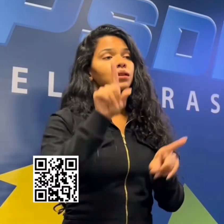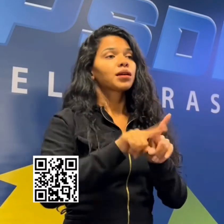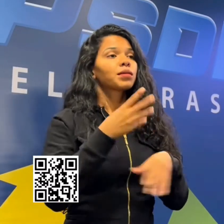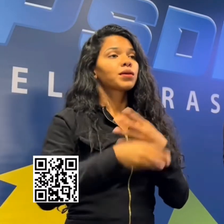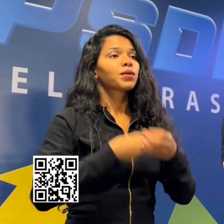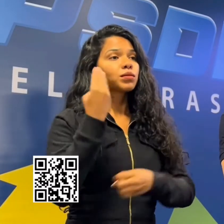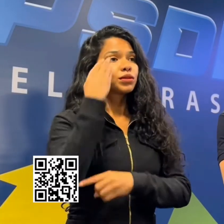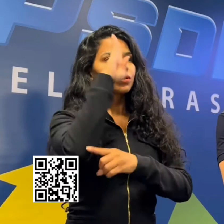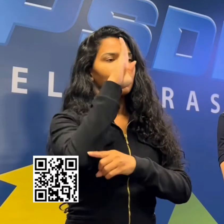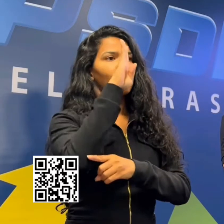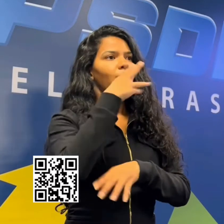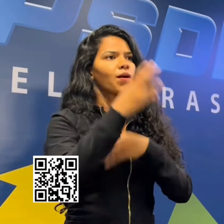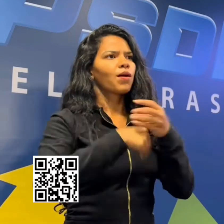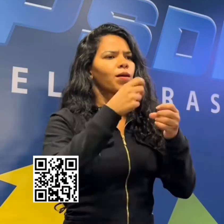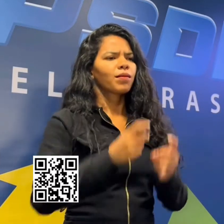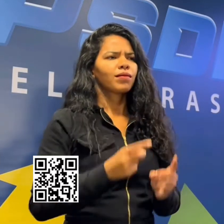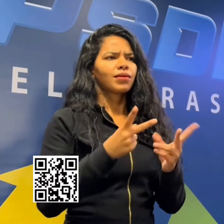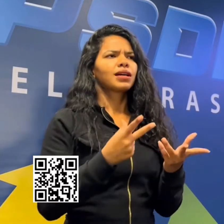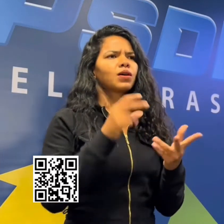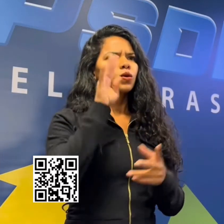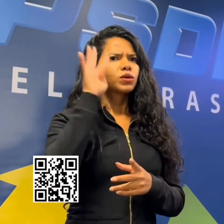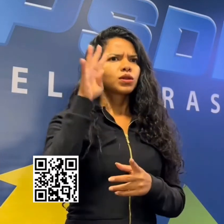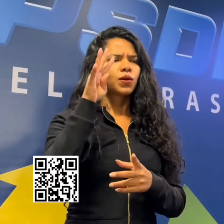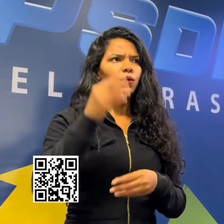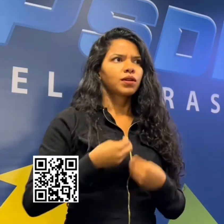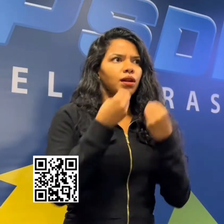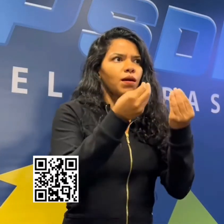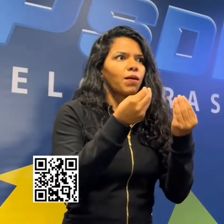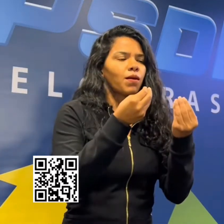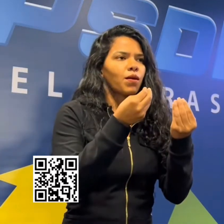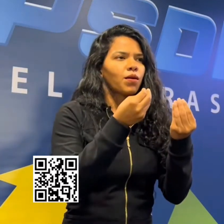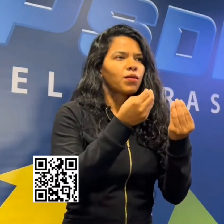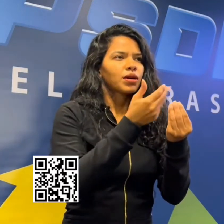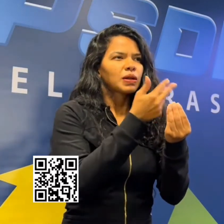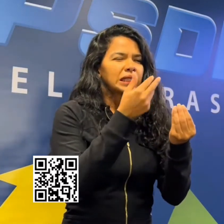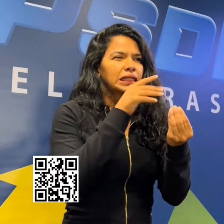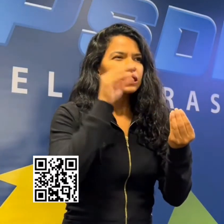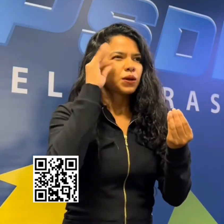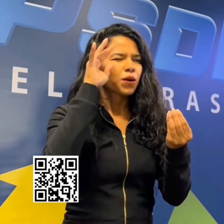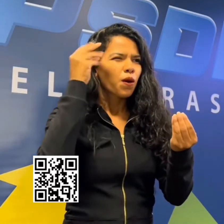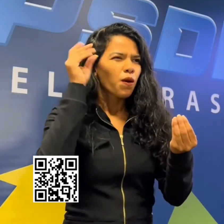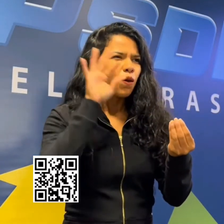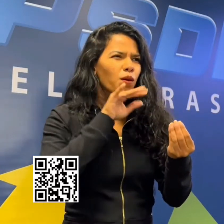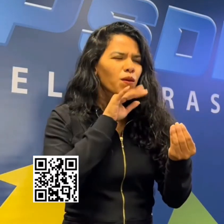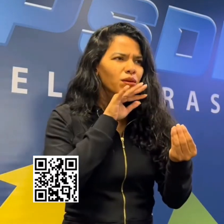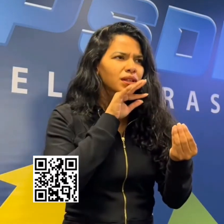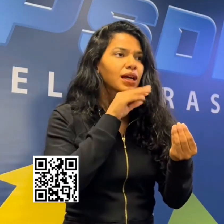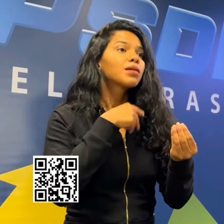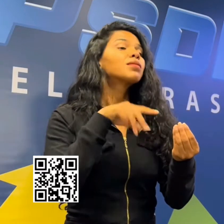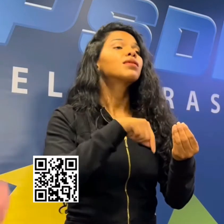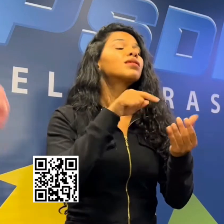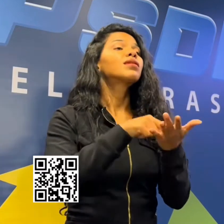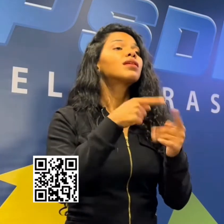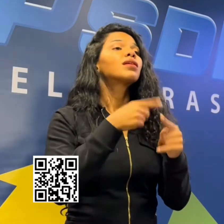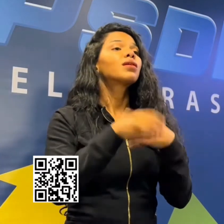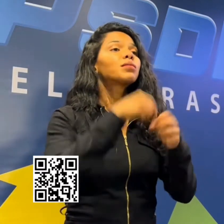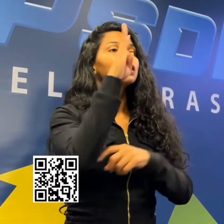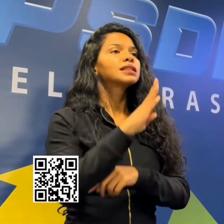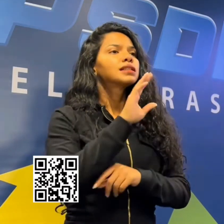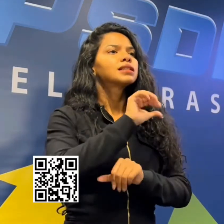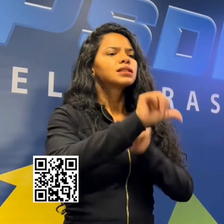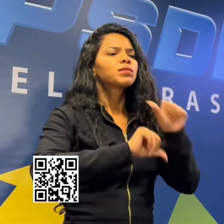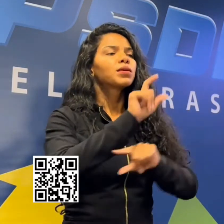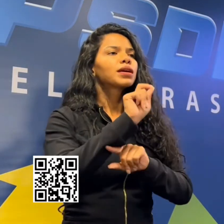Bolsonaro, vendeu um sonho e entregou um pesadelo. O nosso Brasil se transformou no Brasil da discórdia,